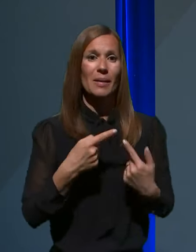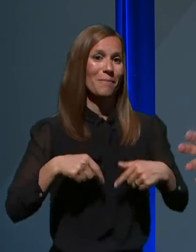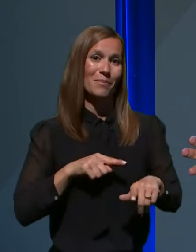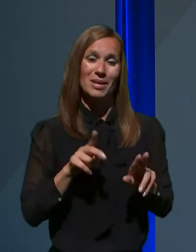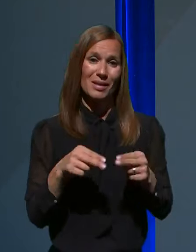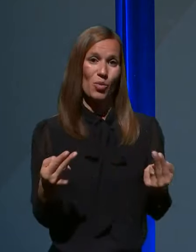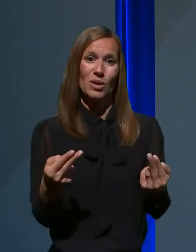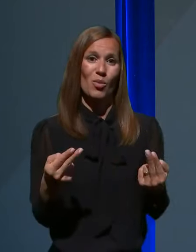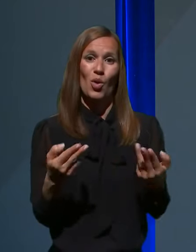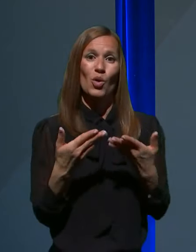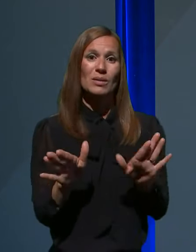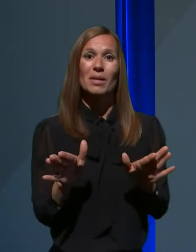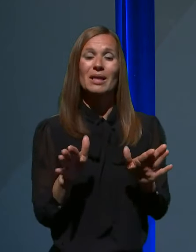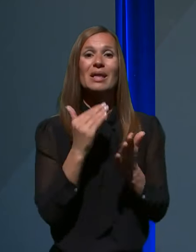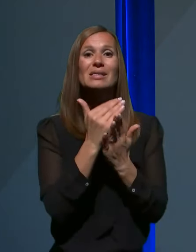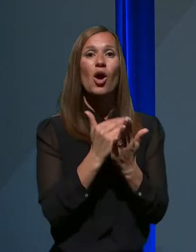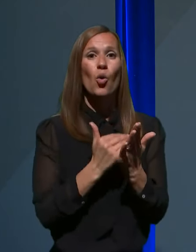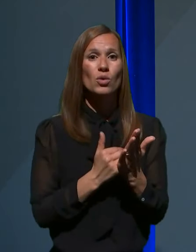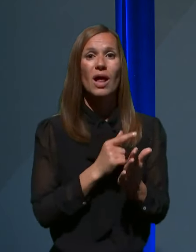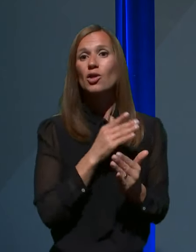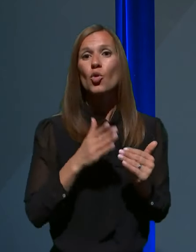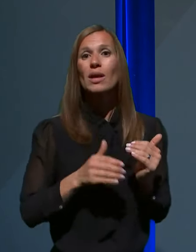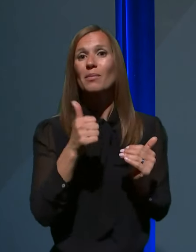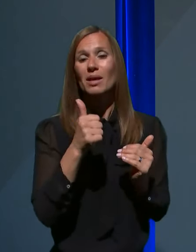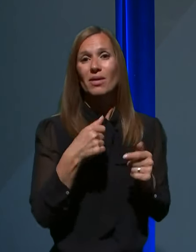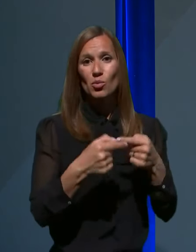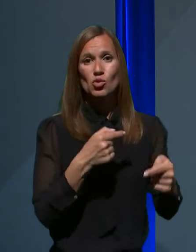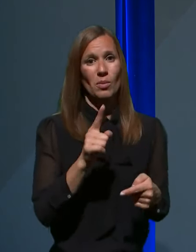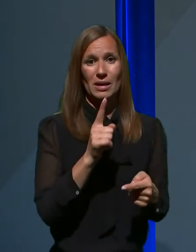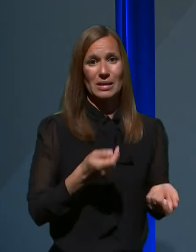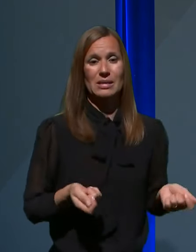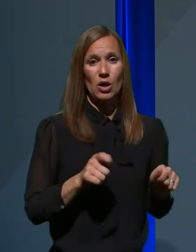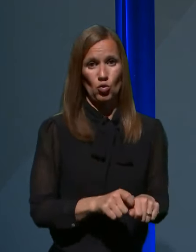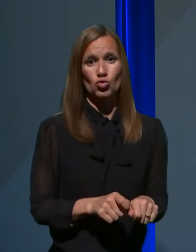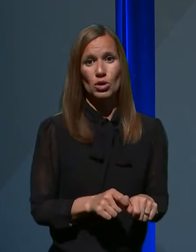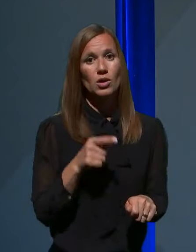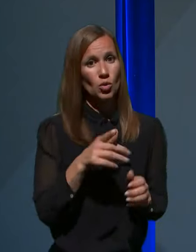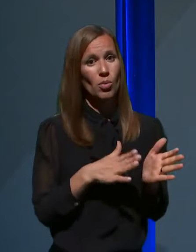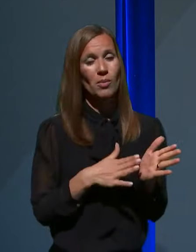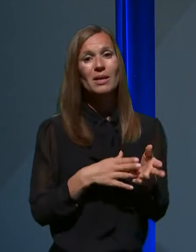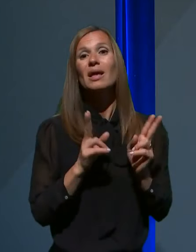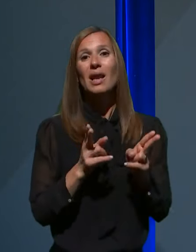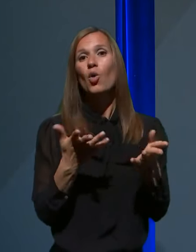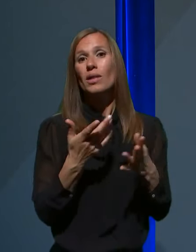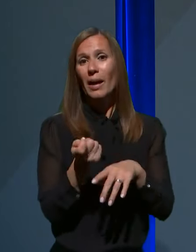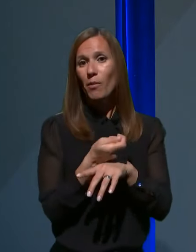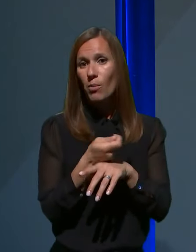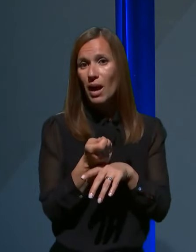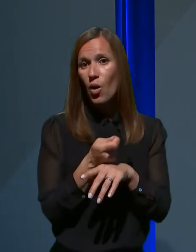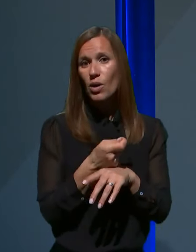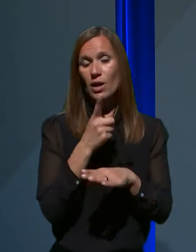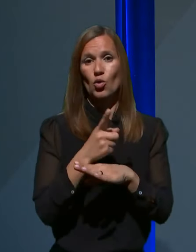odpreti svedecevga zakona, dokler prvi postopek ni zaključen. Se pravi, lahko neke popravke, določene